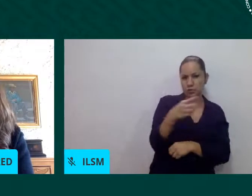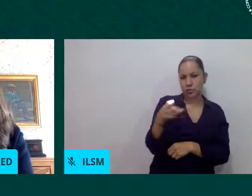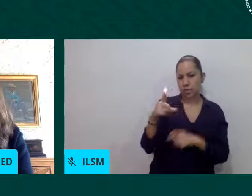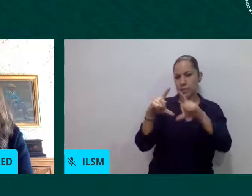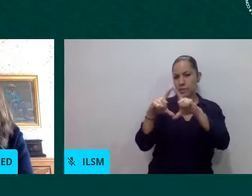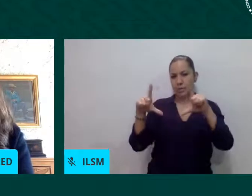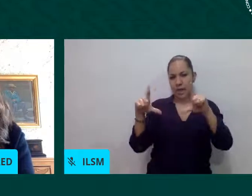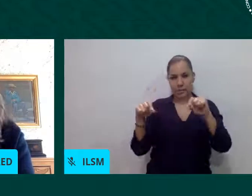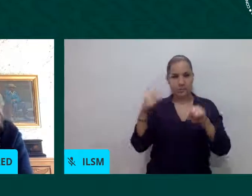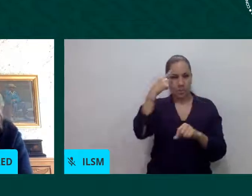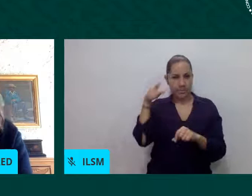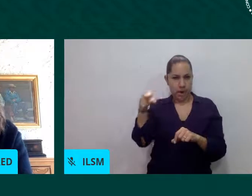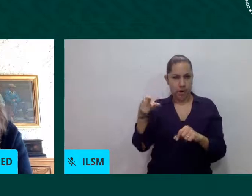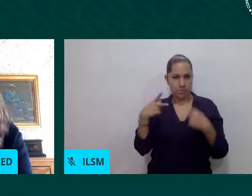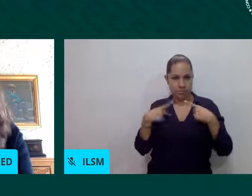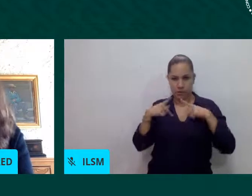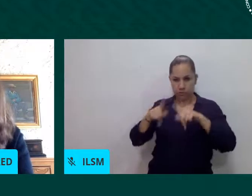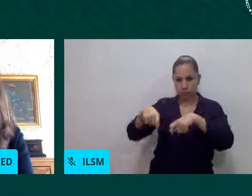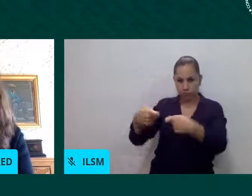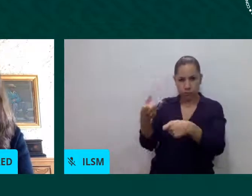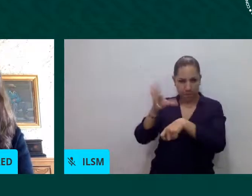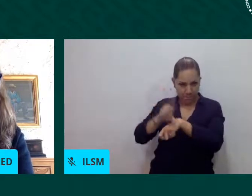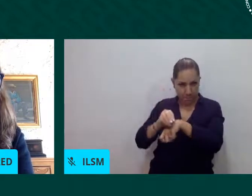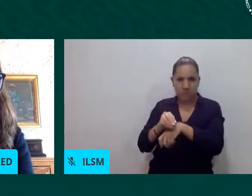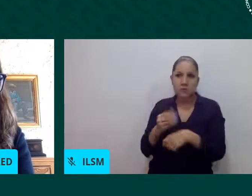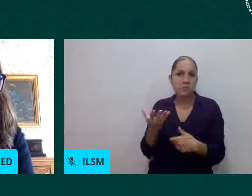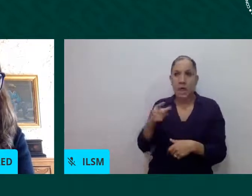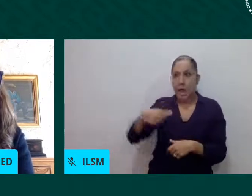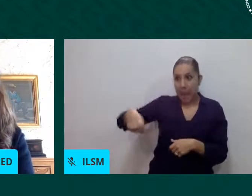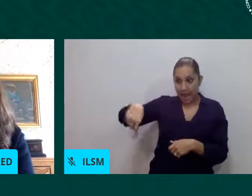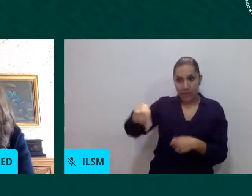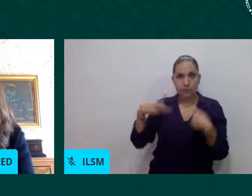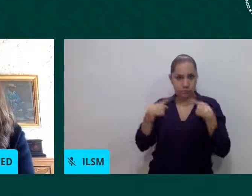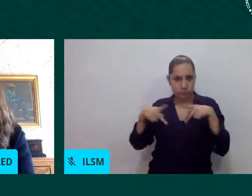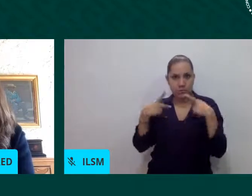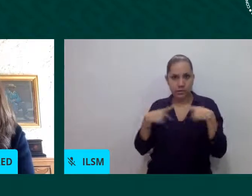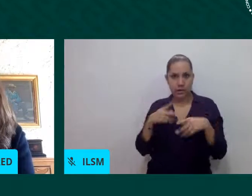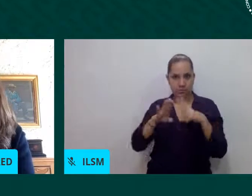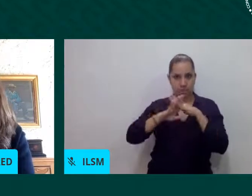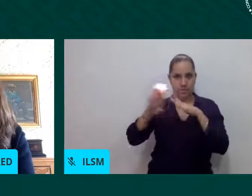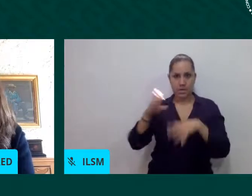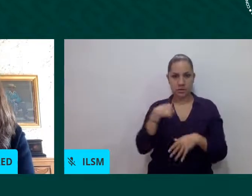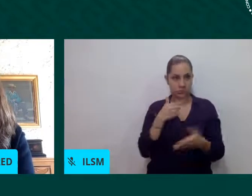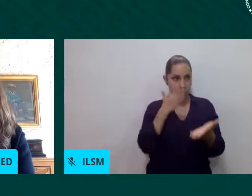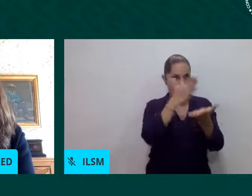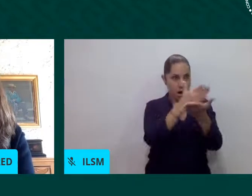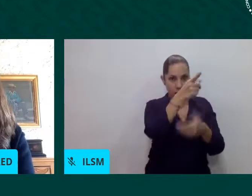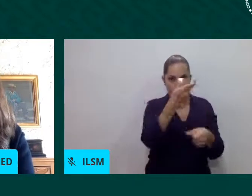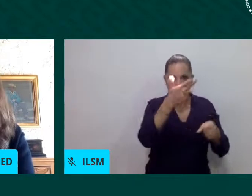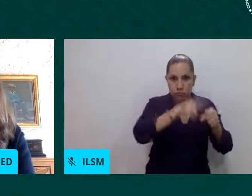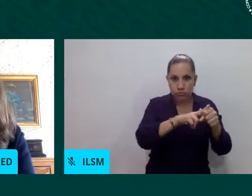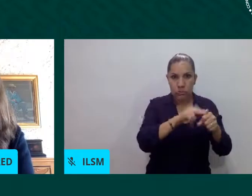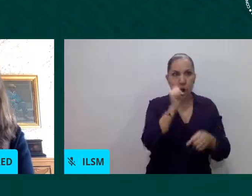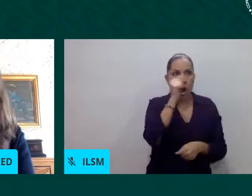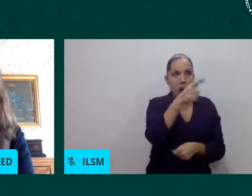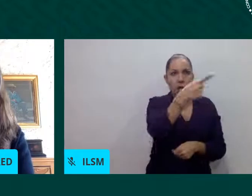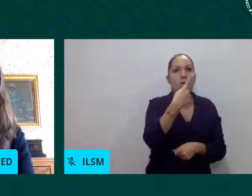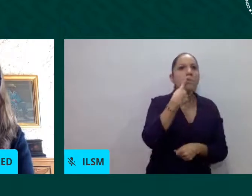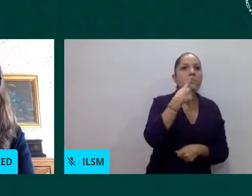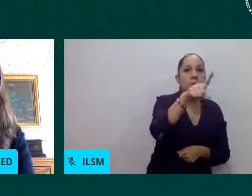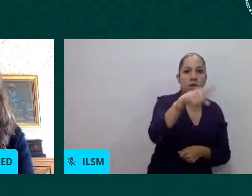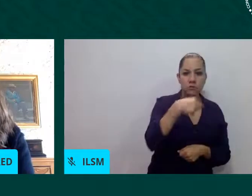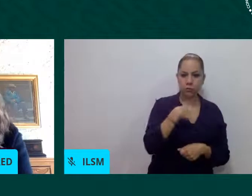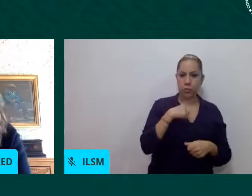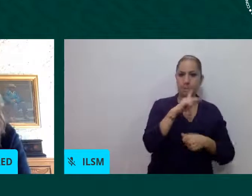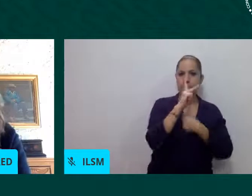salud por temor a ser denunciados, deportados o violentados. Existe un alto deterioro de la salud física y mental de las